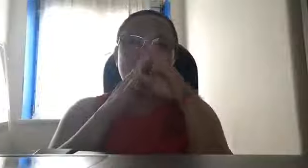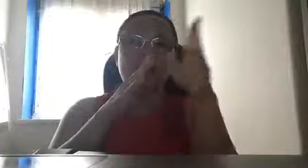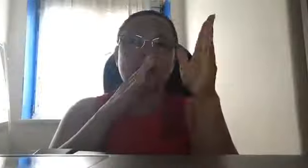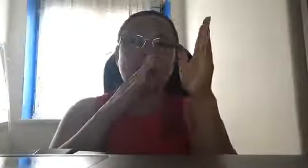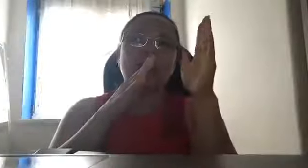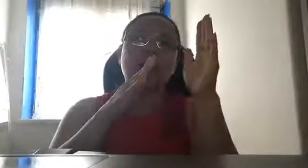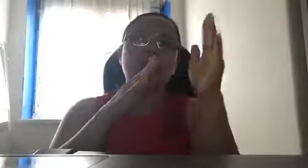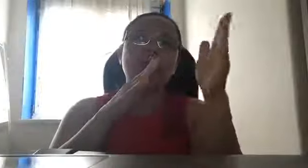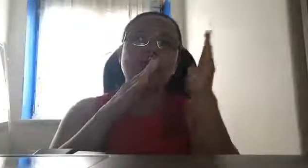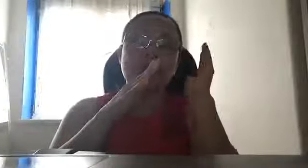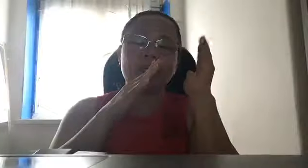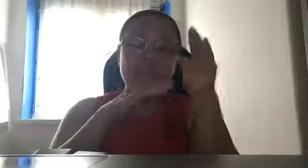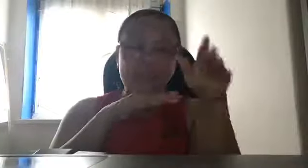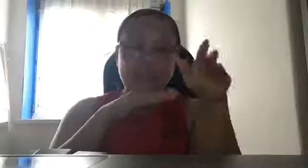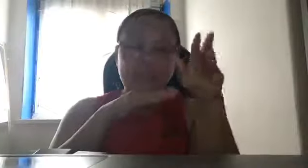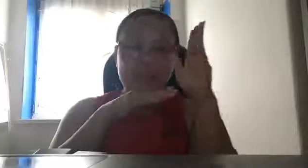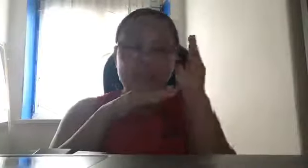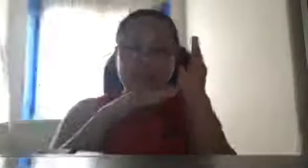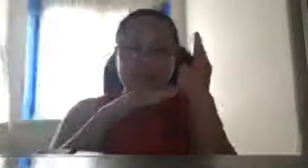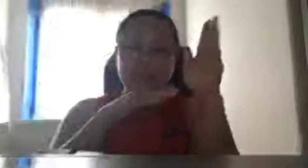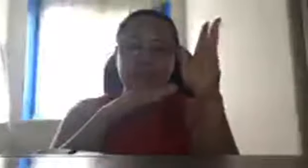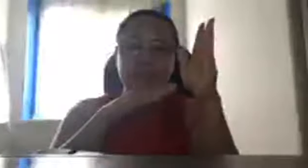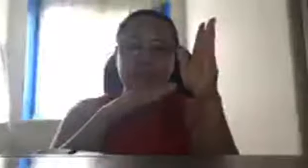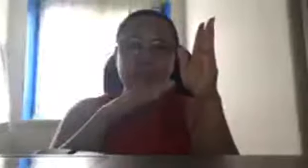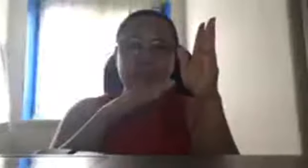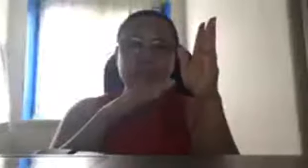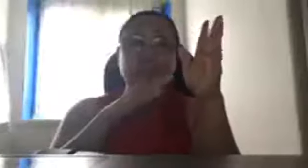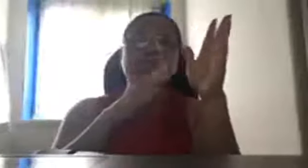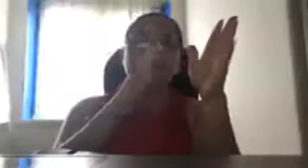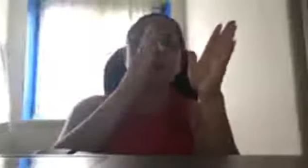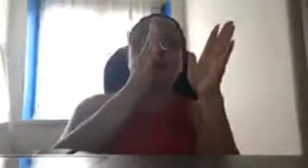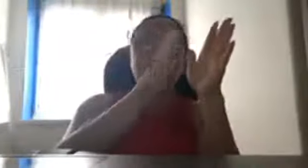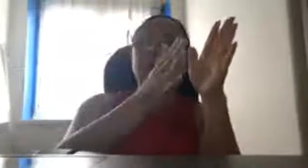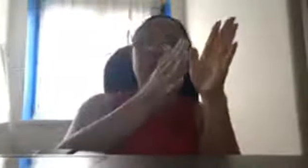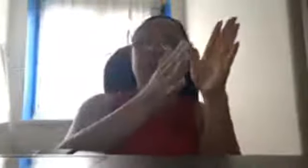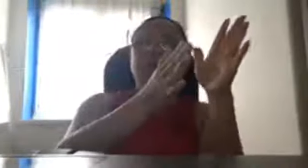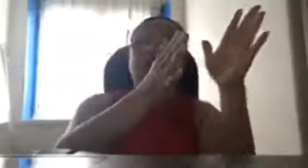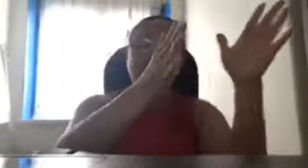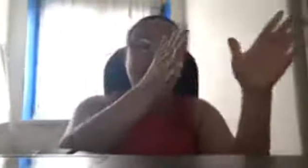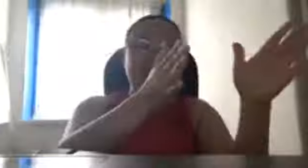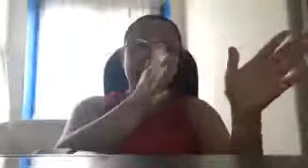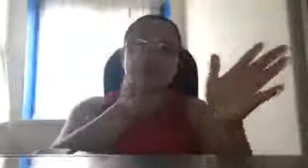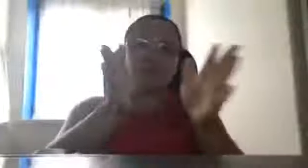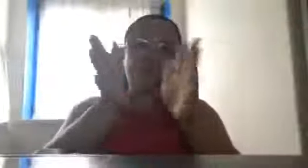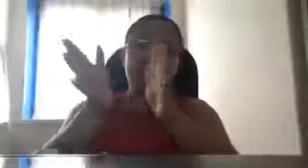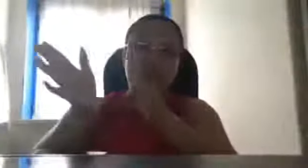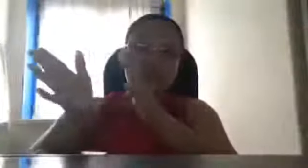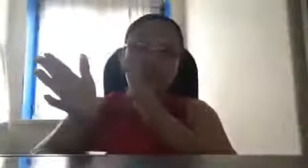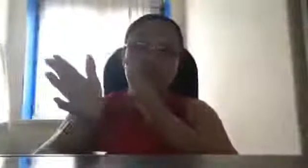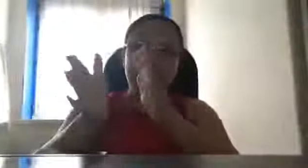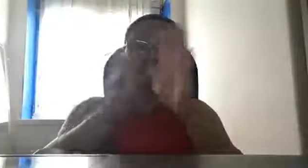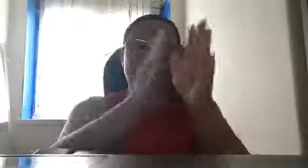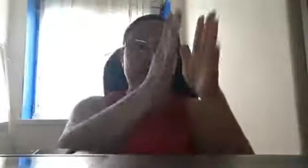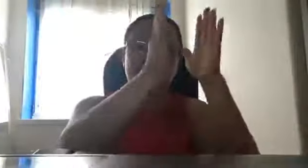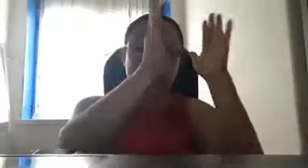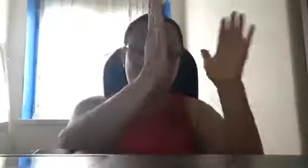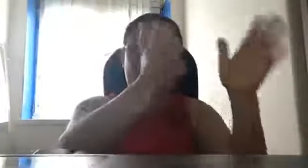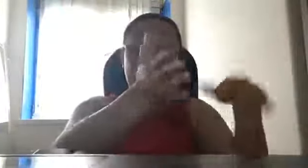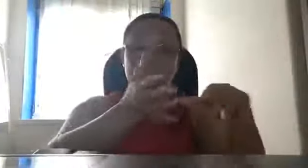kumbaga, uwi yan talaga, ng si, yun nga lang, ay nasasakupa natin, kasi, part siya ng